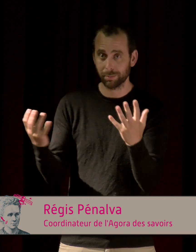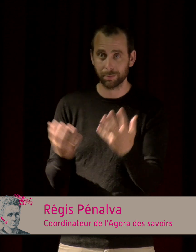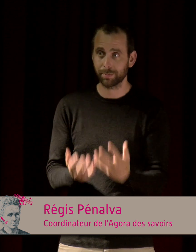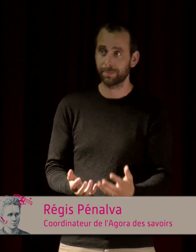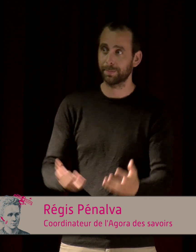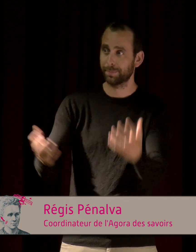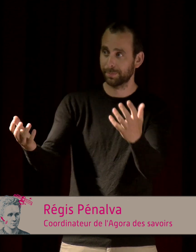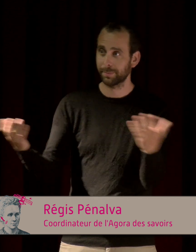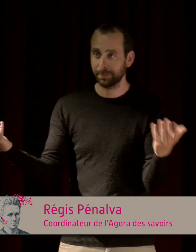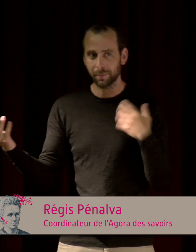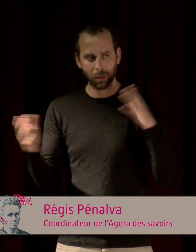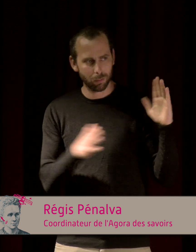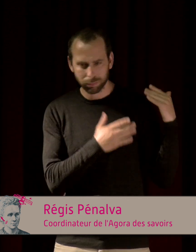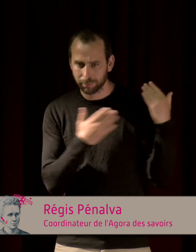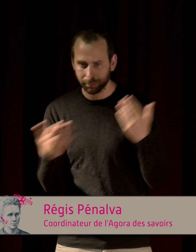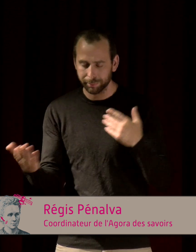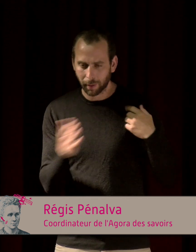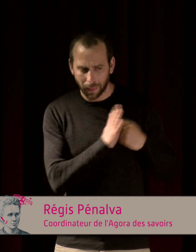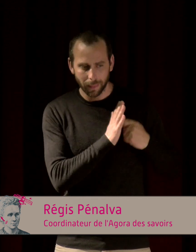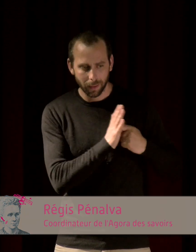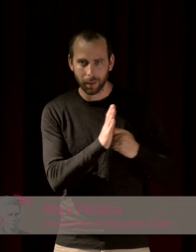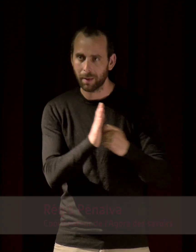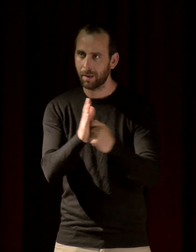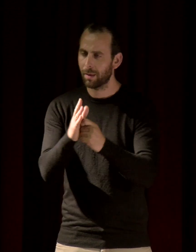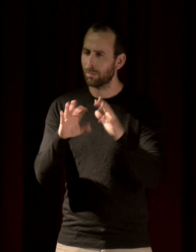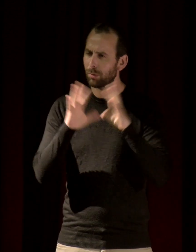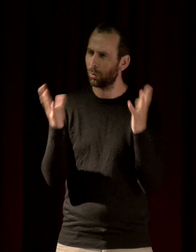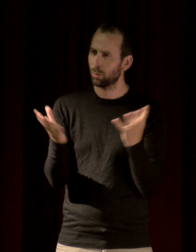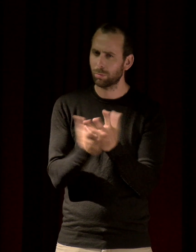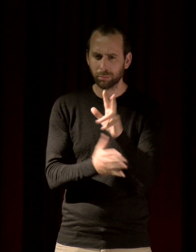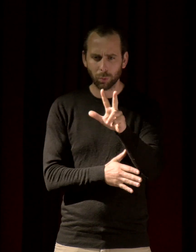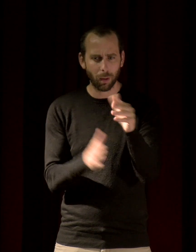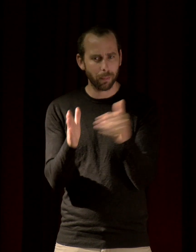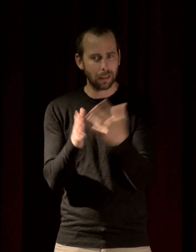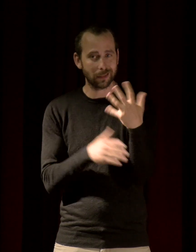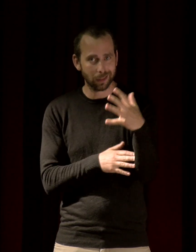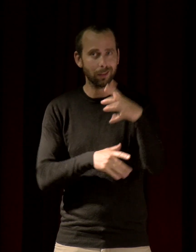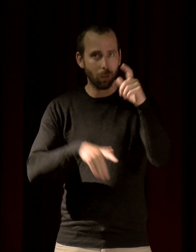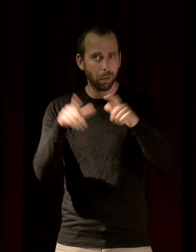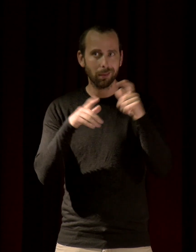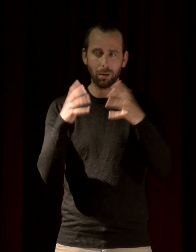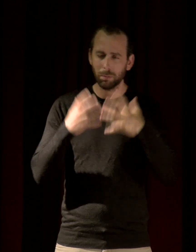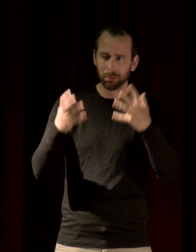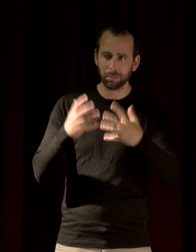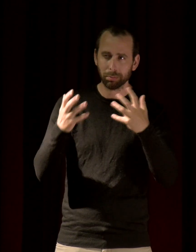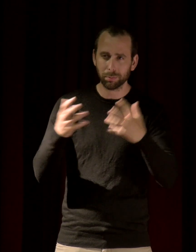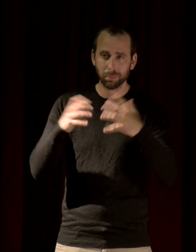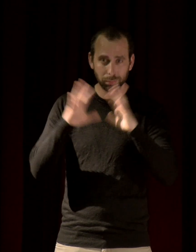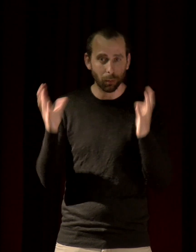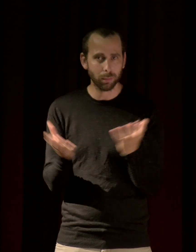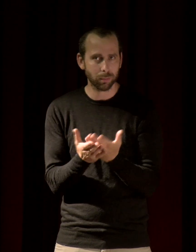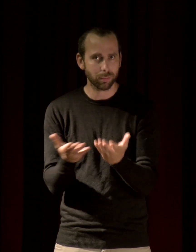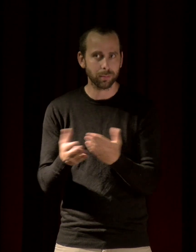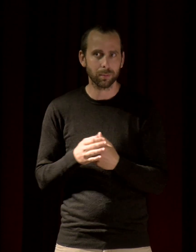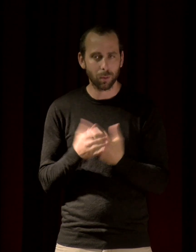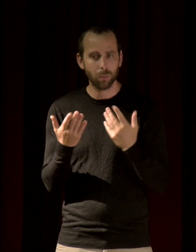durant cette saison. Vous avez été environ un peu plus de 3500 à venir assister à ce cycle